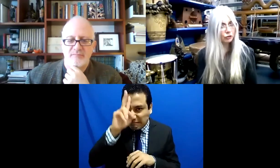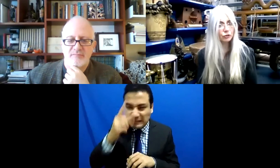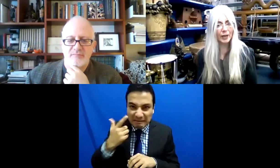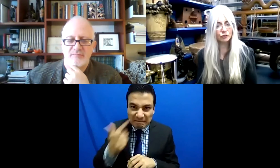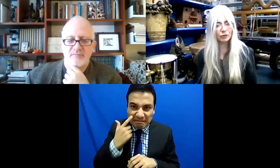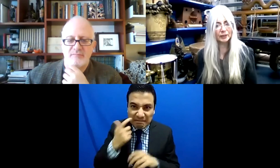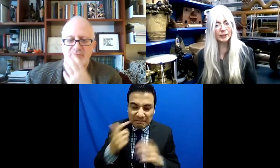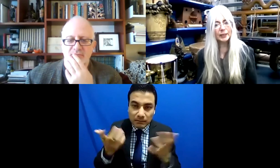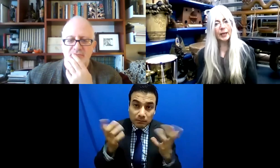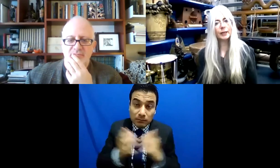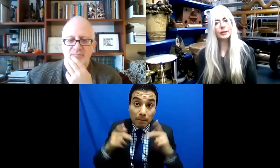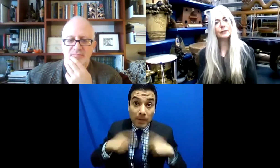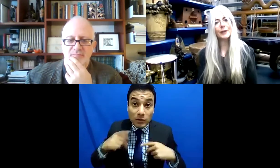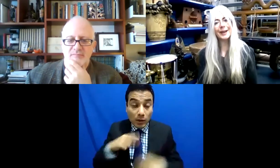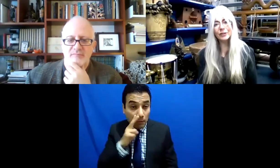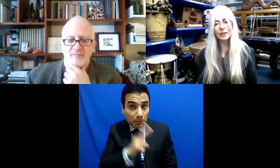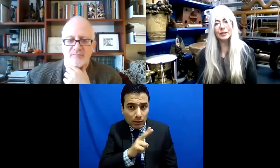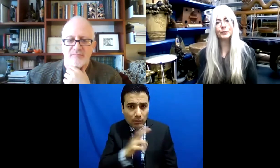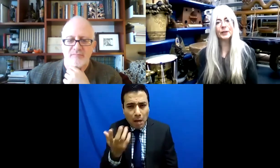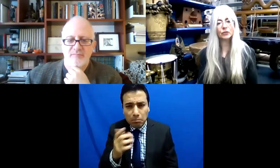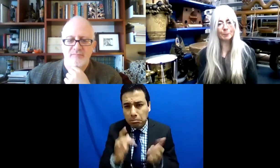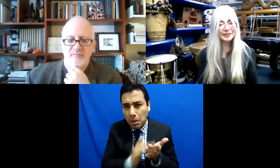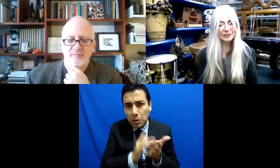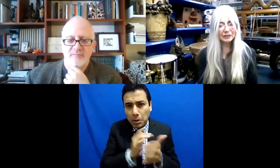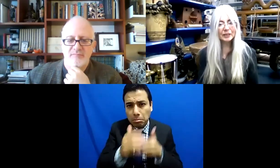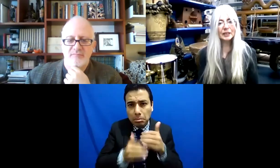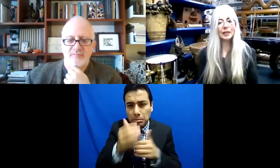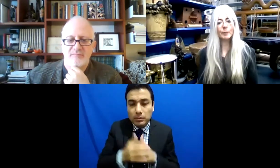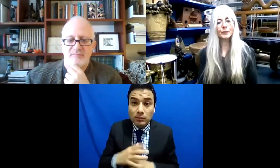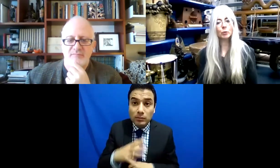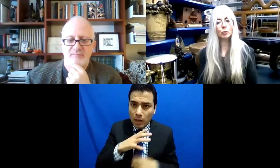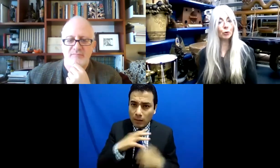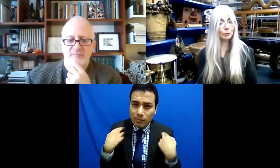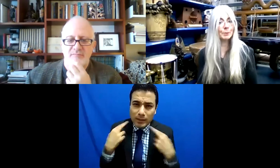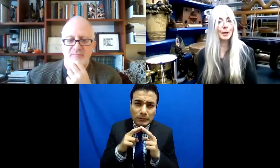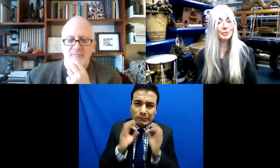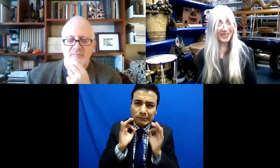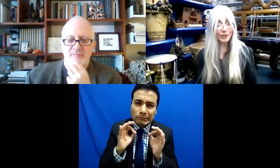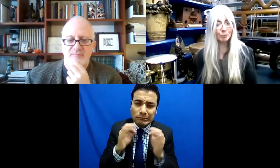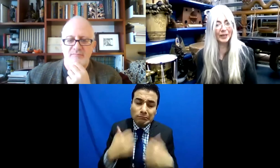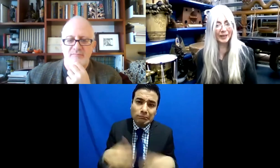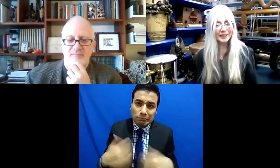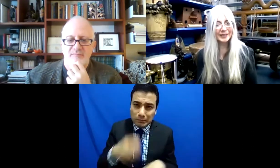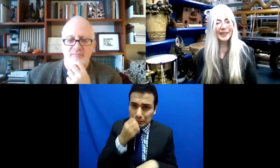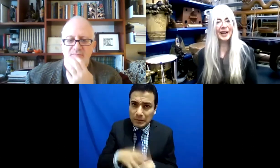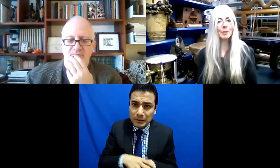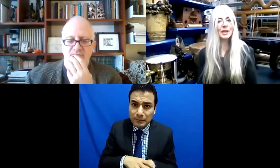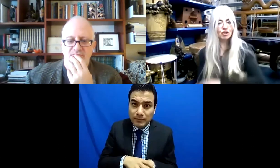cuando se daban cuenta de eso, todo marchaba mejor. Tuve maestros excelentes y creo que eso, en todo caso,